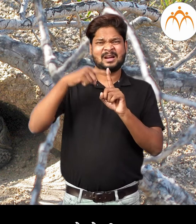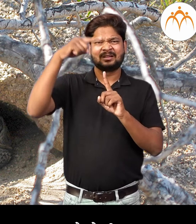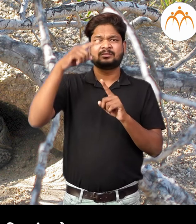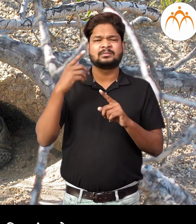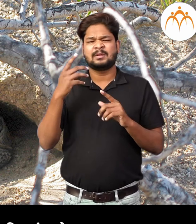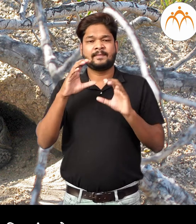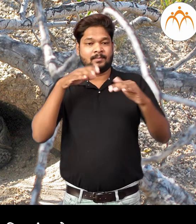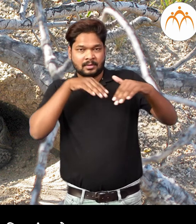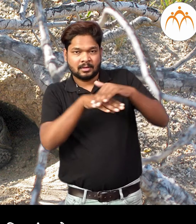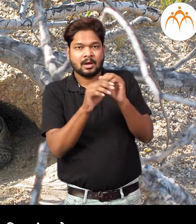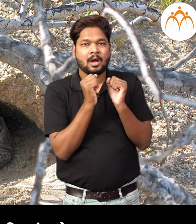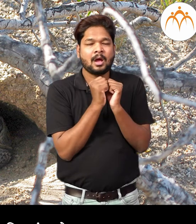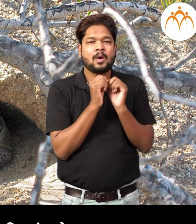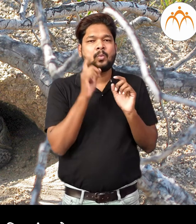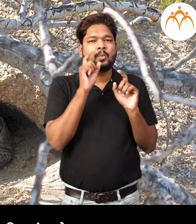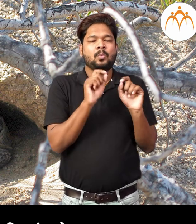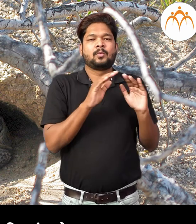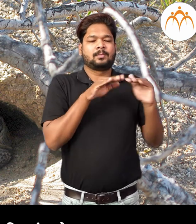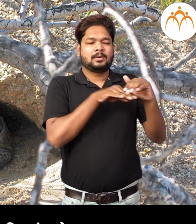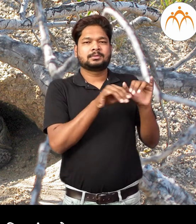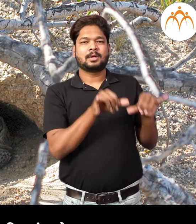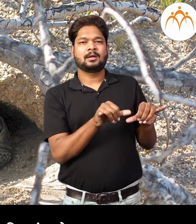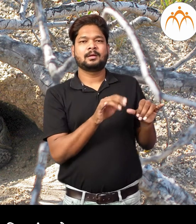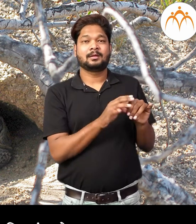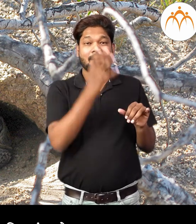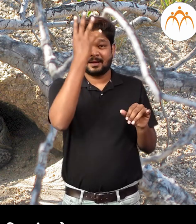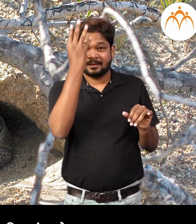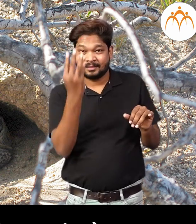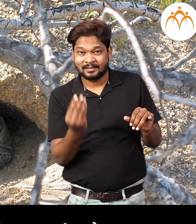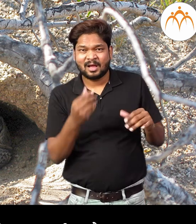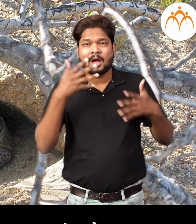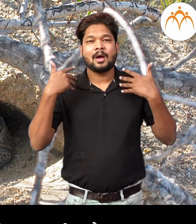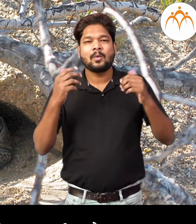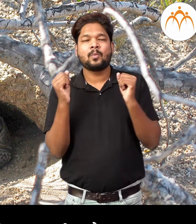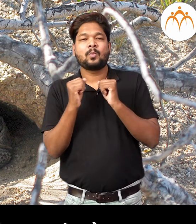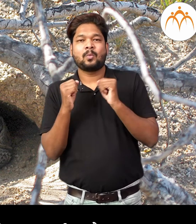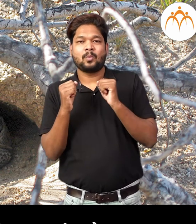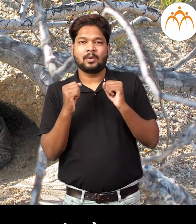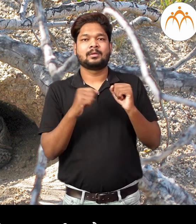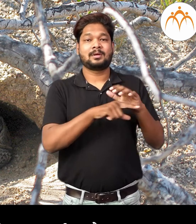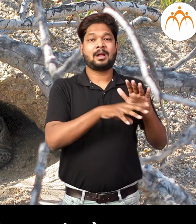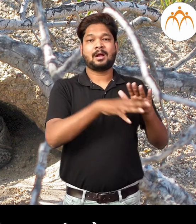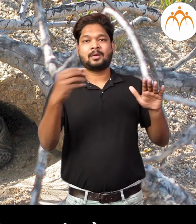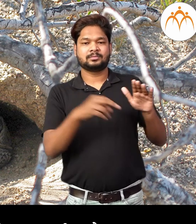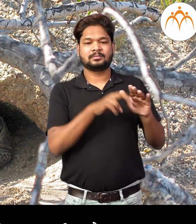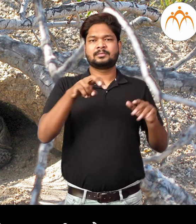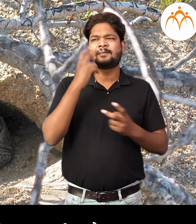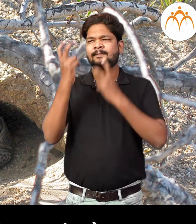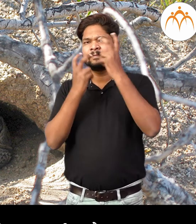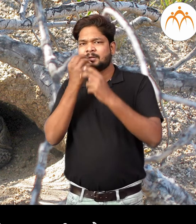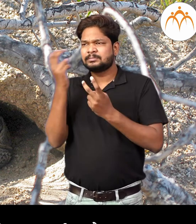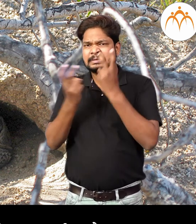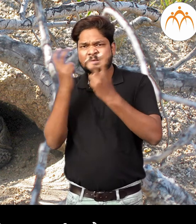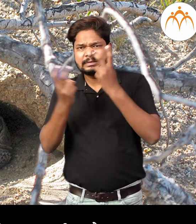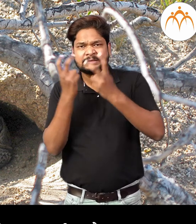तेथिल प्राणी देउसा जमीनी खलील बिलान मधे बसतात रातरी हवा थंड जाली कि ते अन्न शोधने